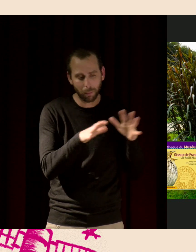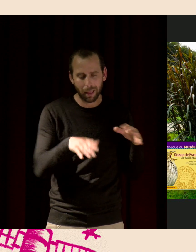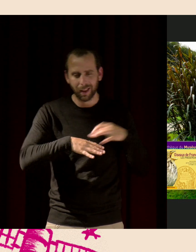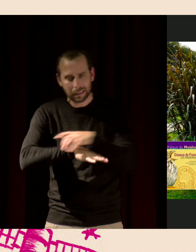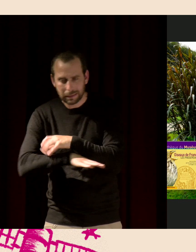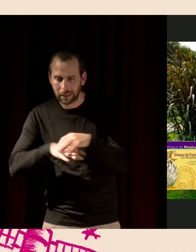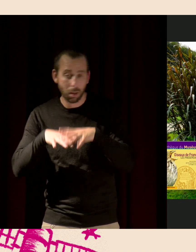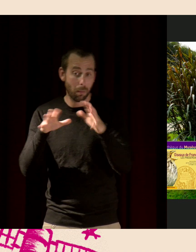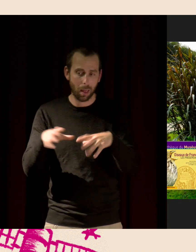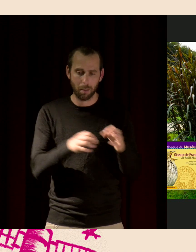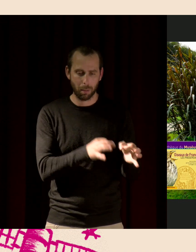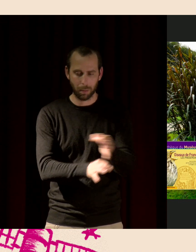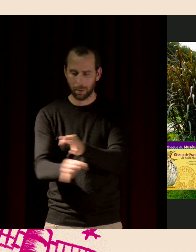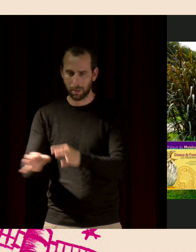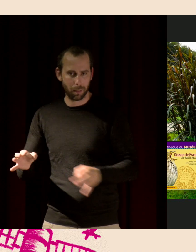etc.